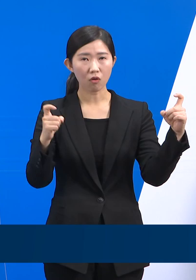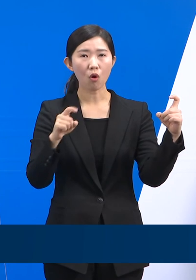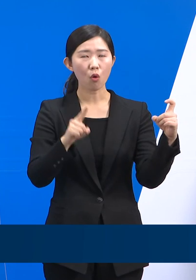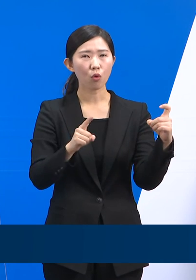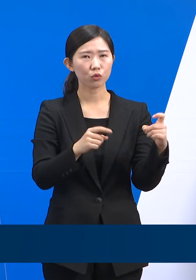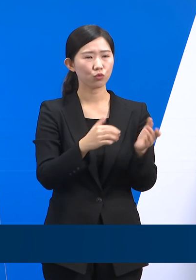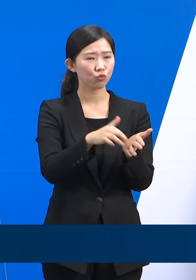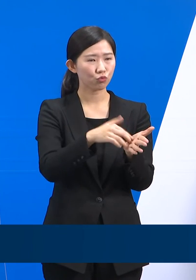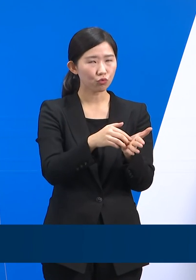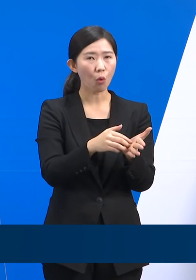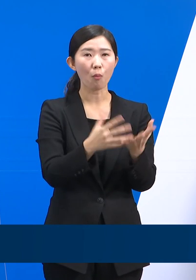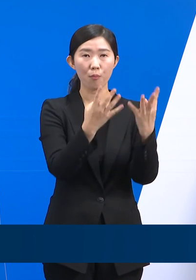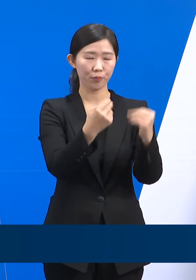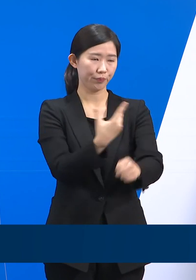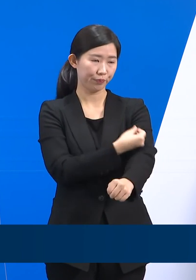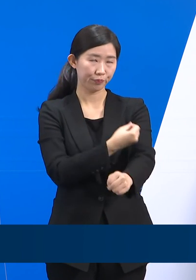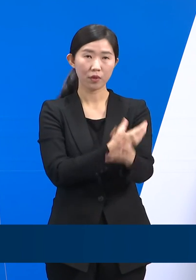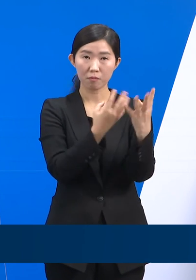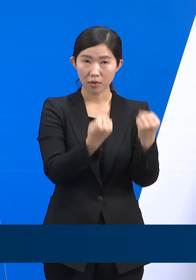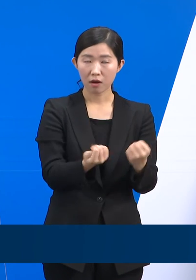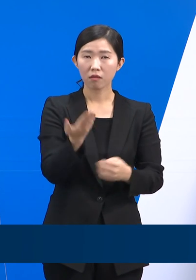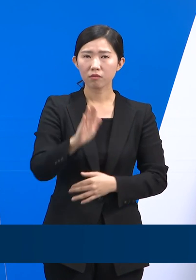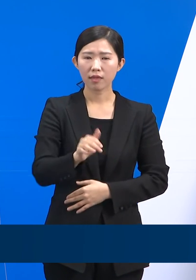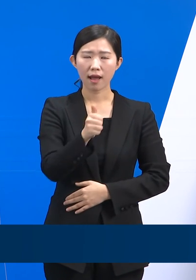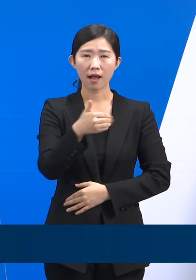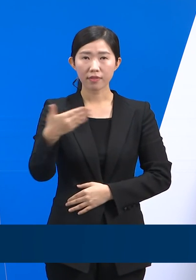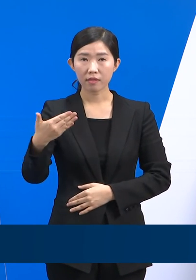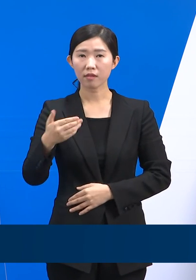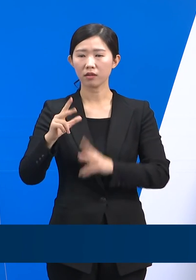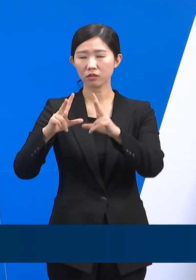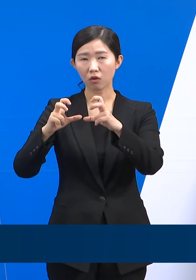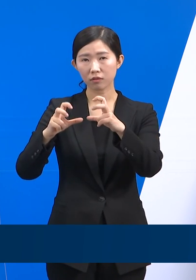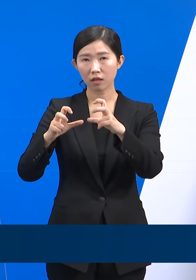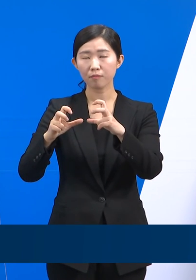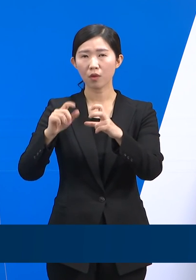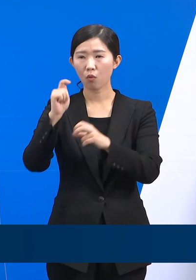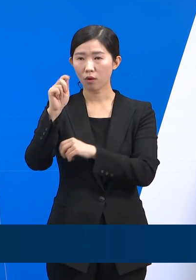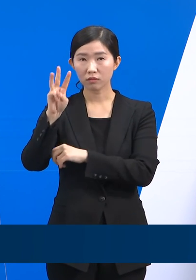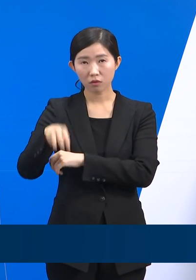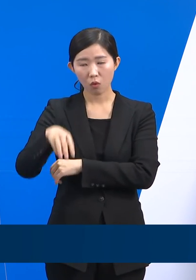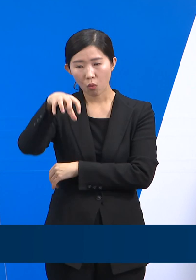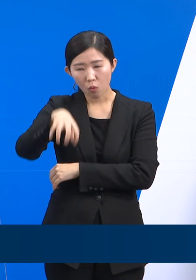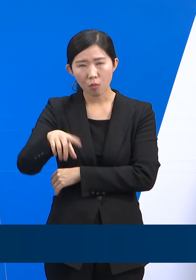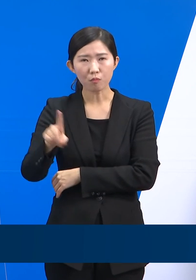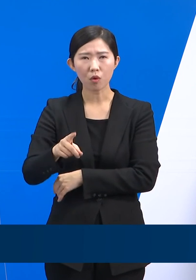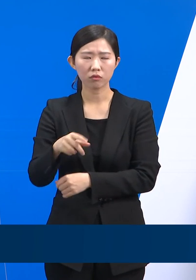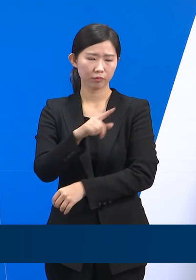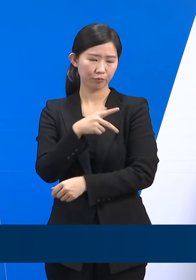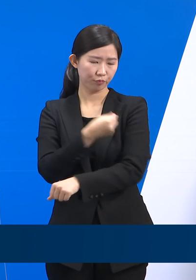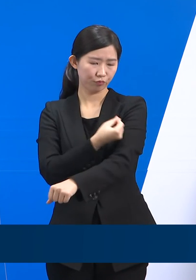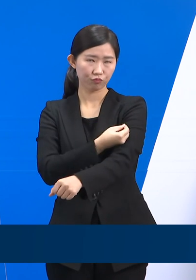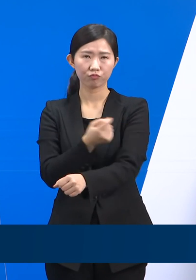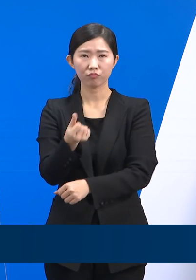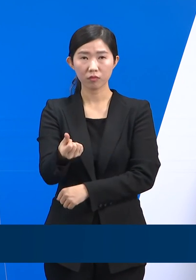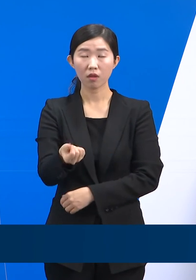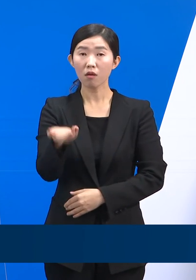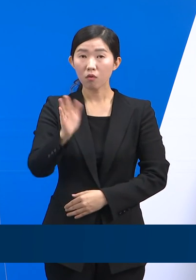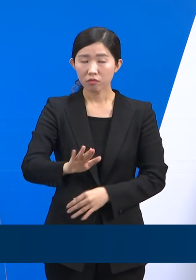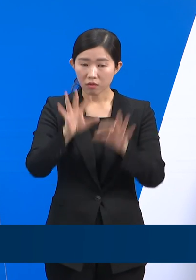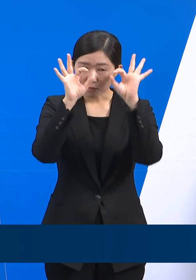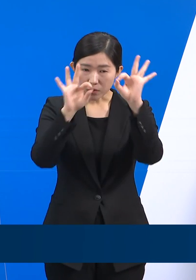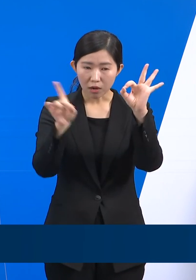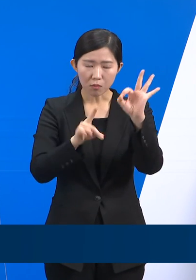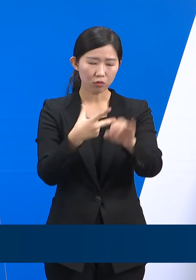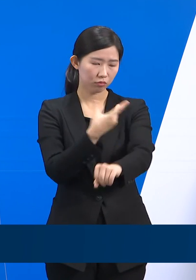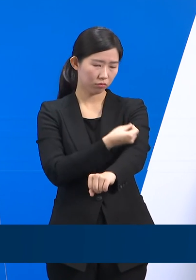과천 등이 45에서 50% 초반으로 낮게 나타나고 있습니다. 다행히 소아 청소년의 경우 중증으로 이어지는 비율은 타 연령층에 비해